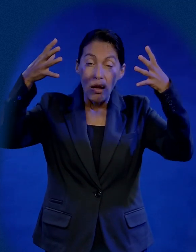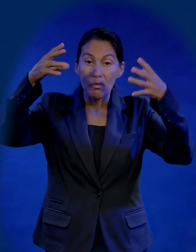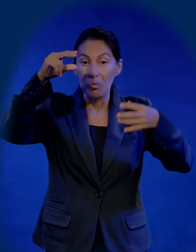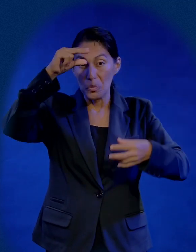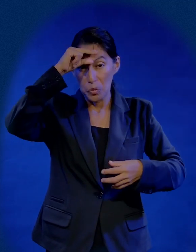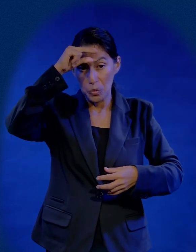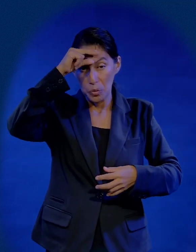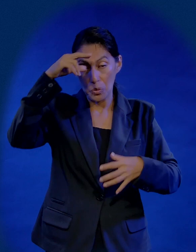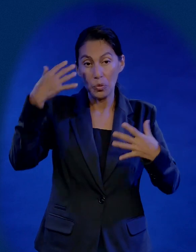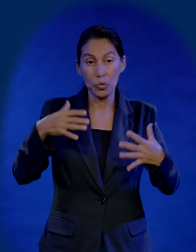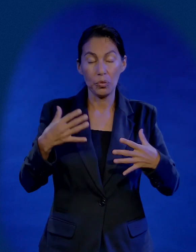es ser brillante,